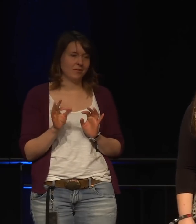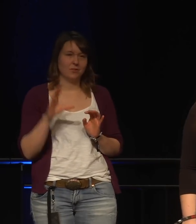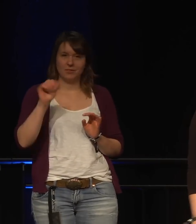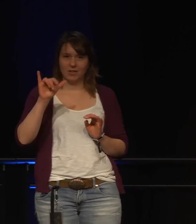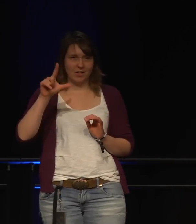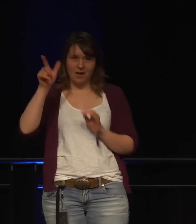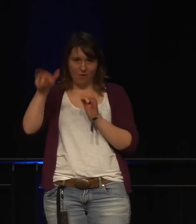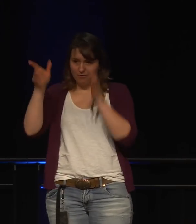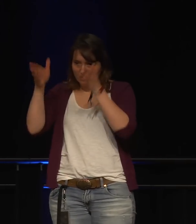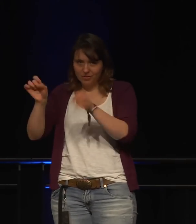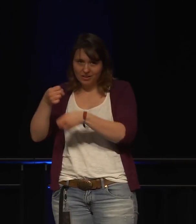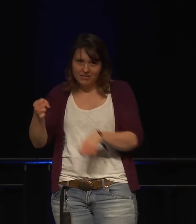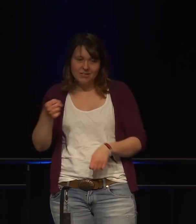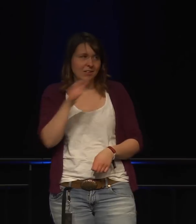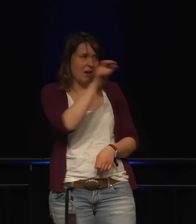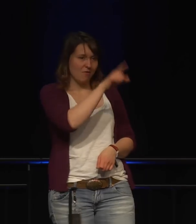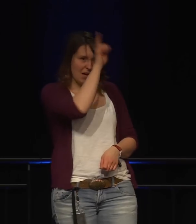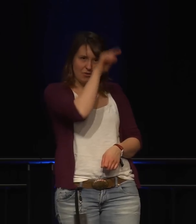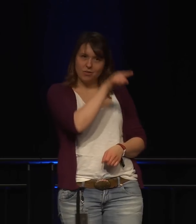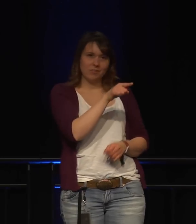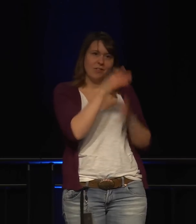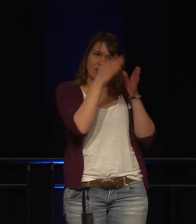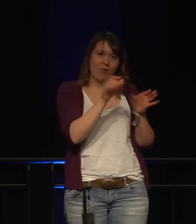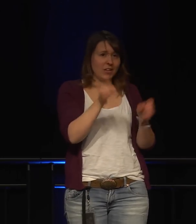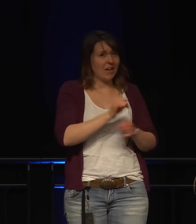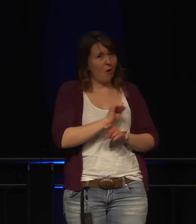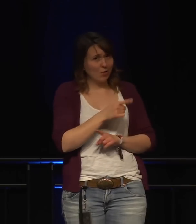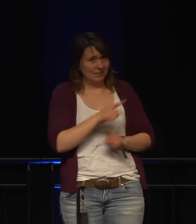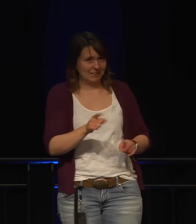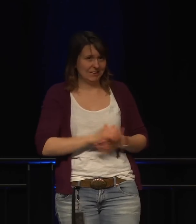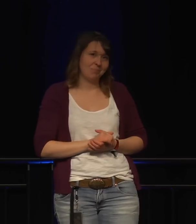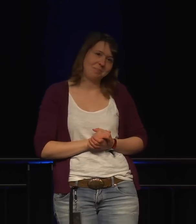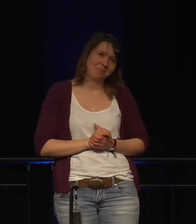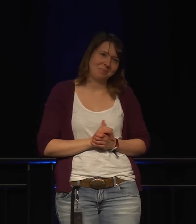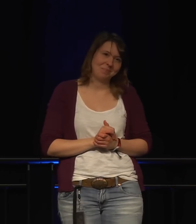Wir trauen Kayla nicht und wir trauen auch nicht dem kleinen Einhorn in ihr.